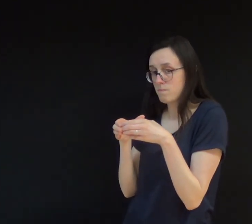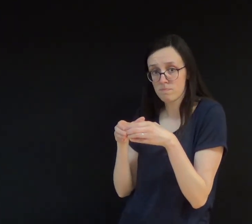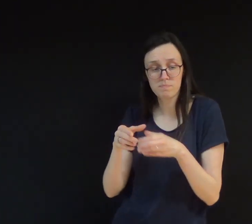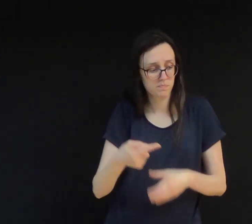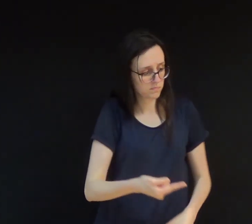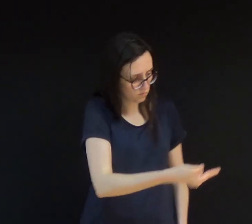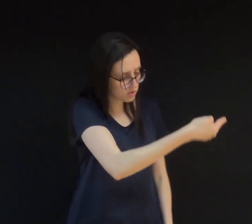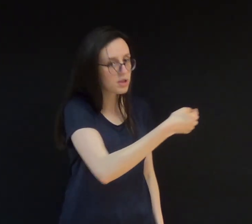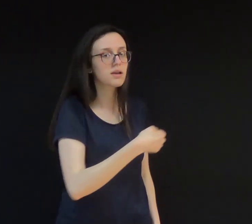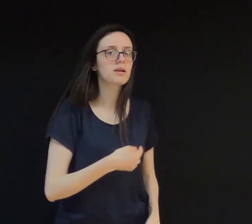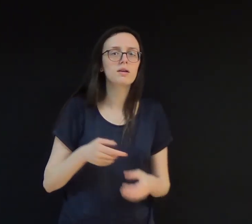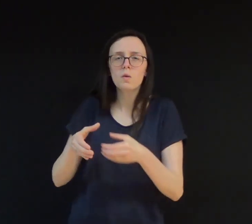indescritível.